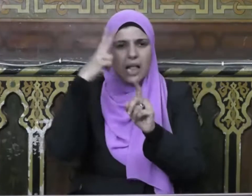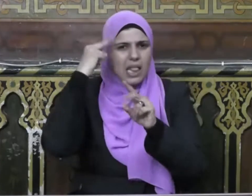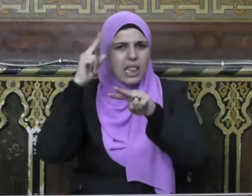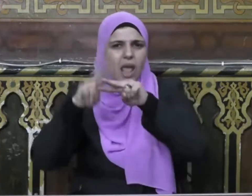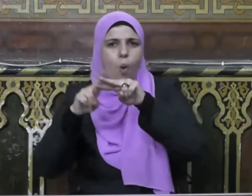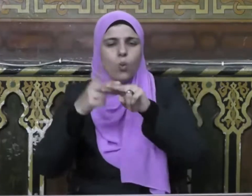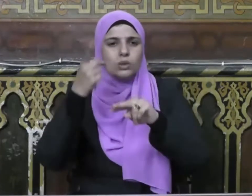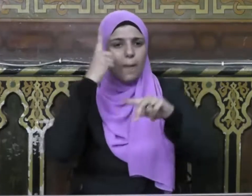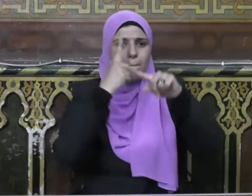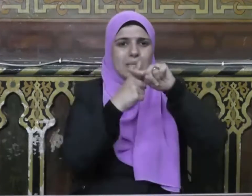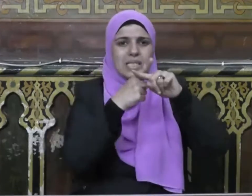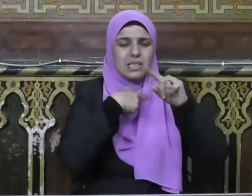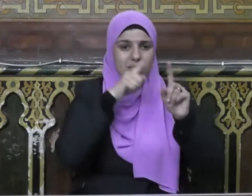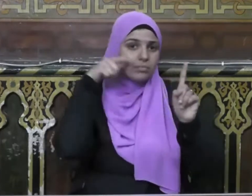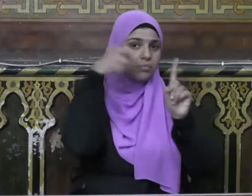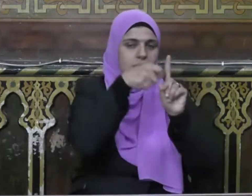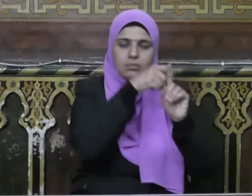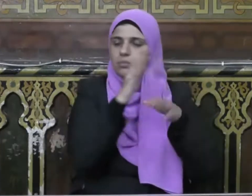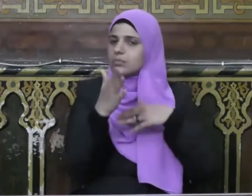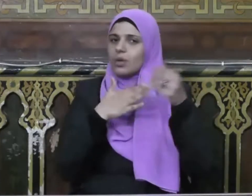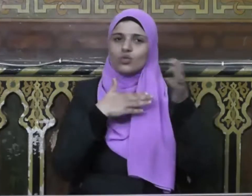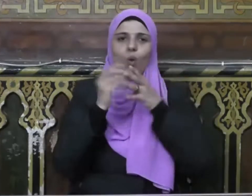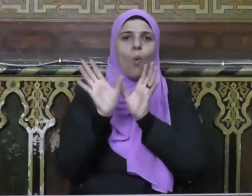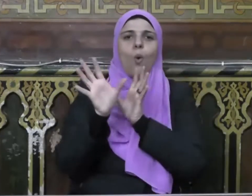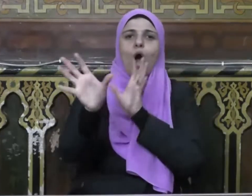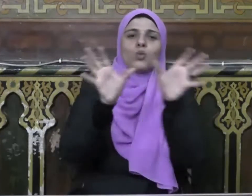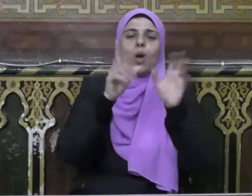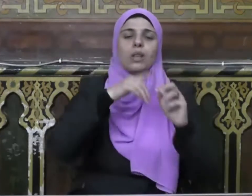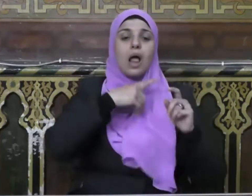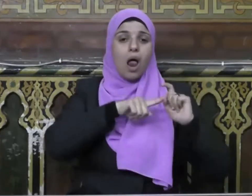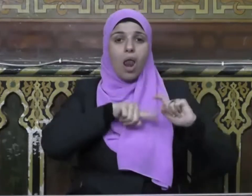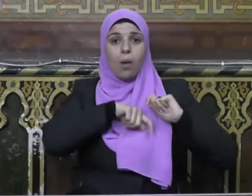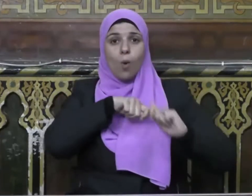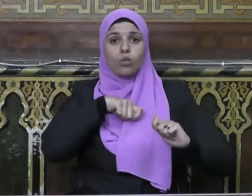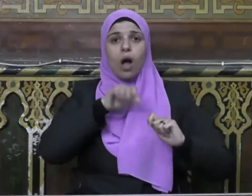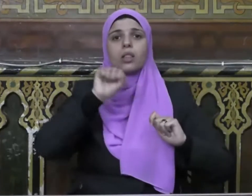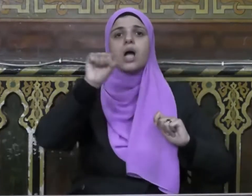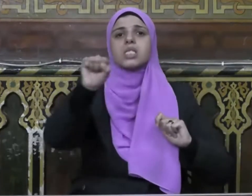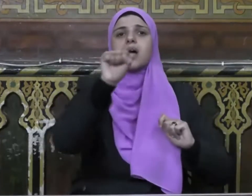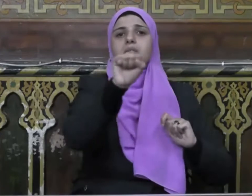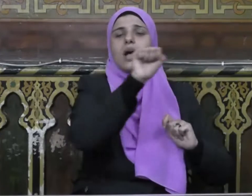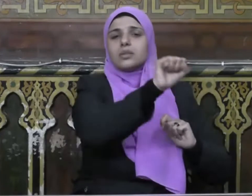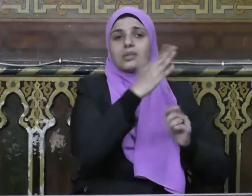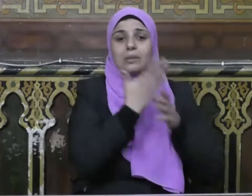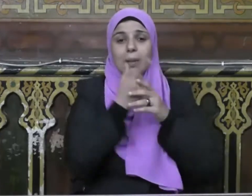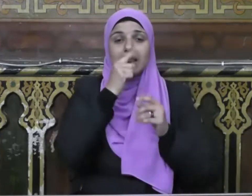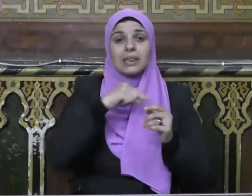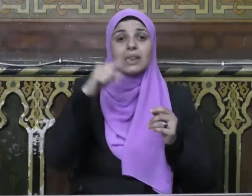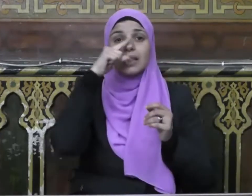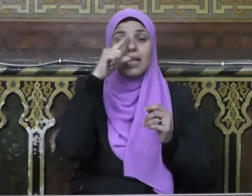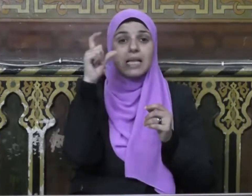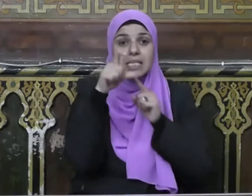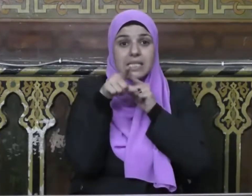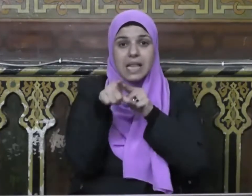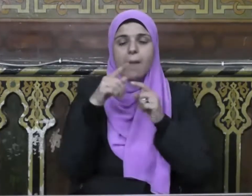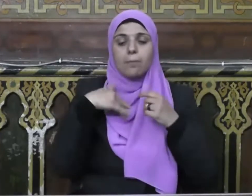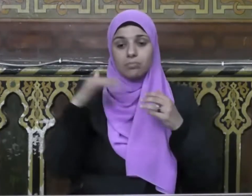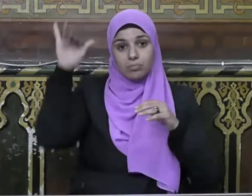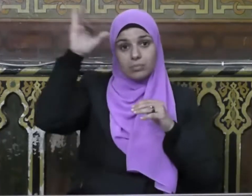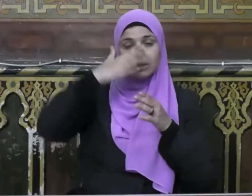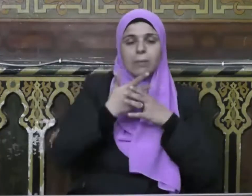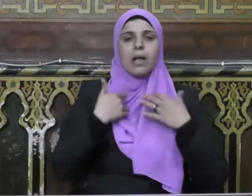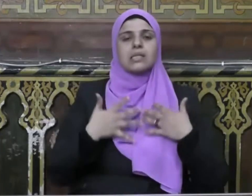لأصحاب الديانات الأخرى بما يسيء لهم أو لمعتقداتهم لأن الأديان جاءت